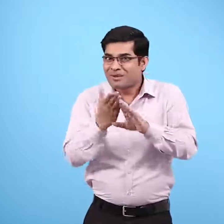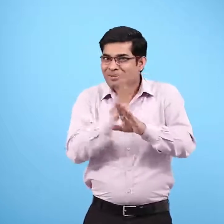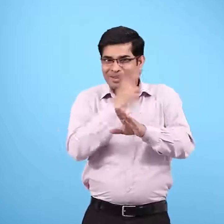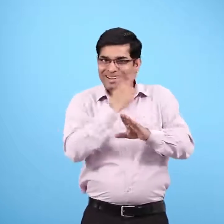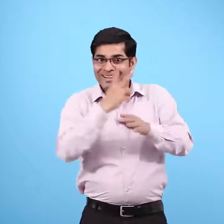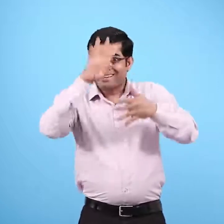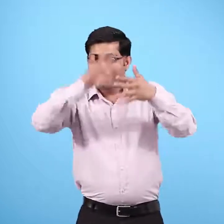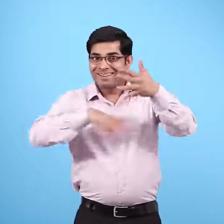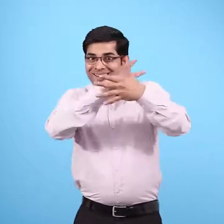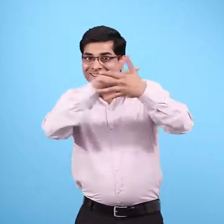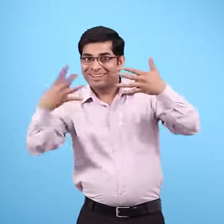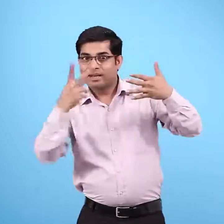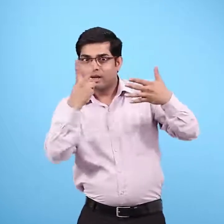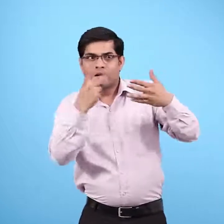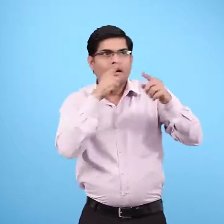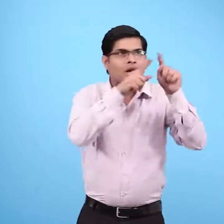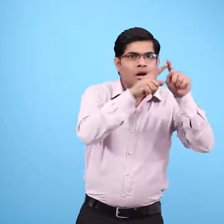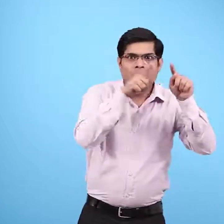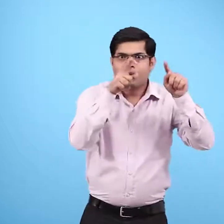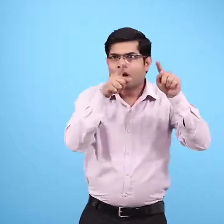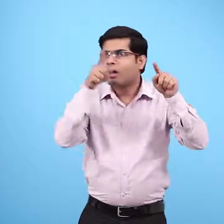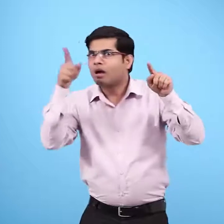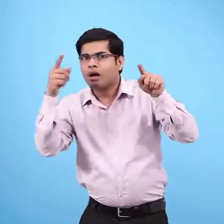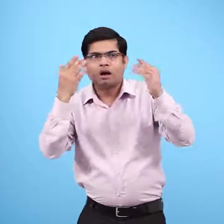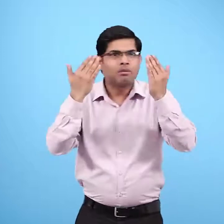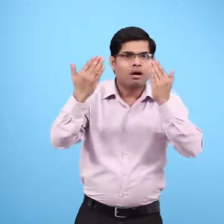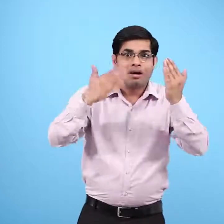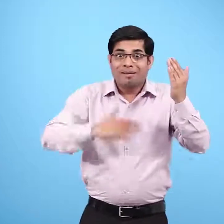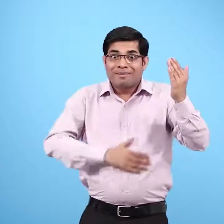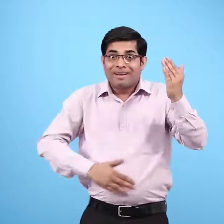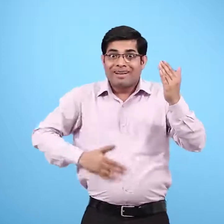उन्होंने तालिकां से देखा कि पेट में खाना जल्दी पचता है